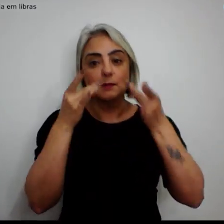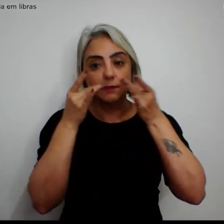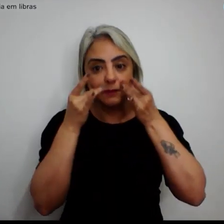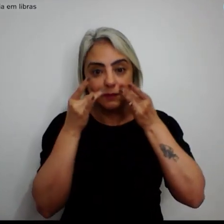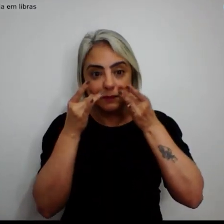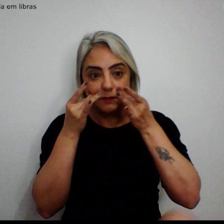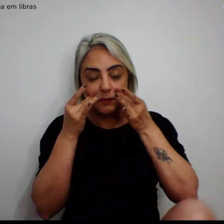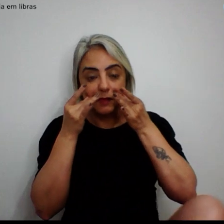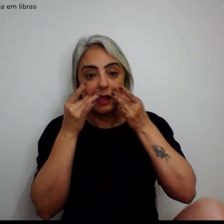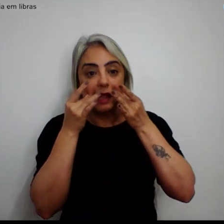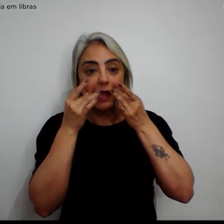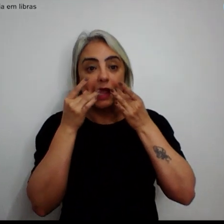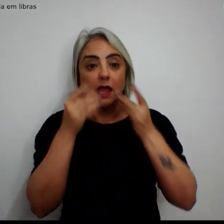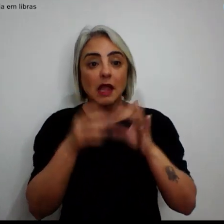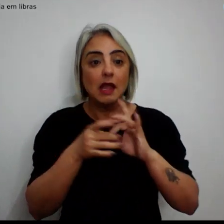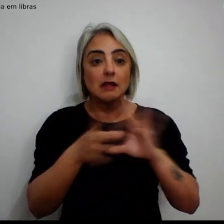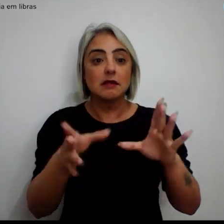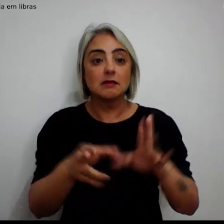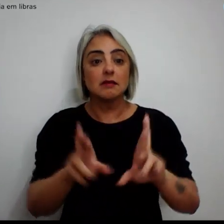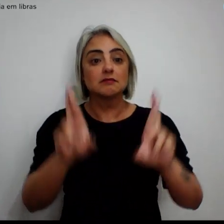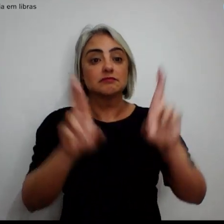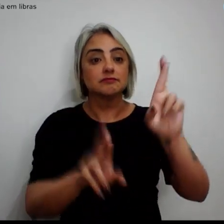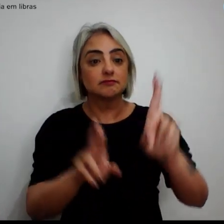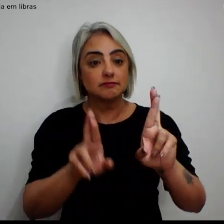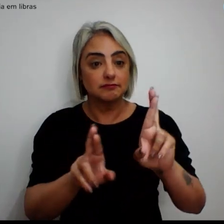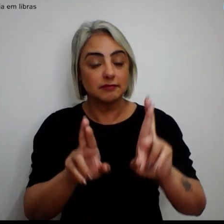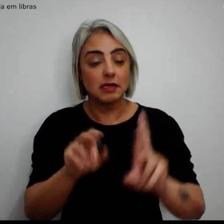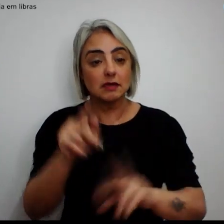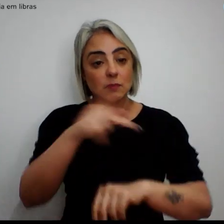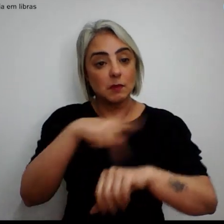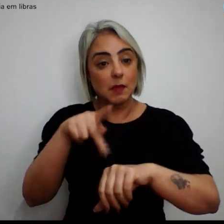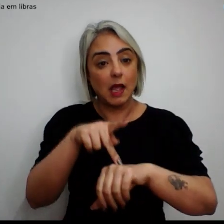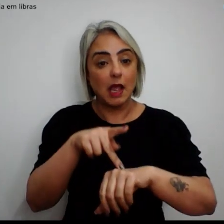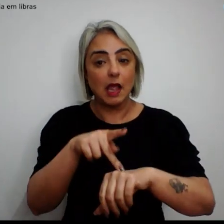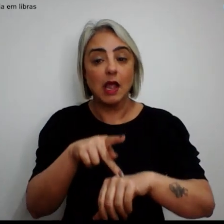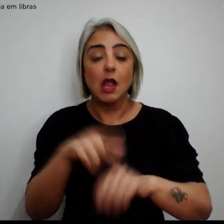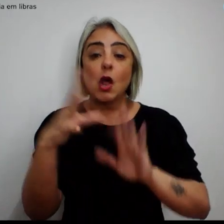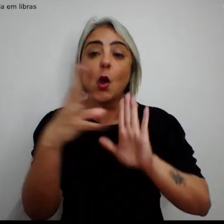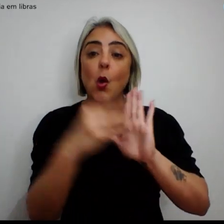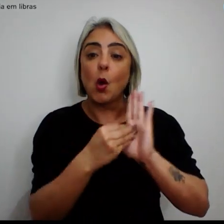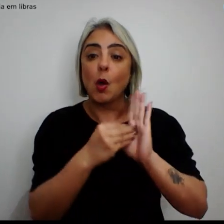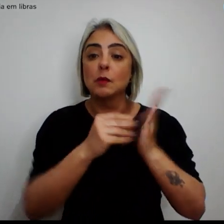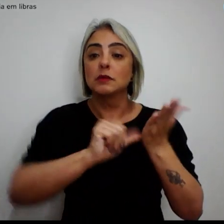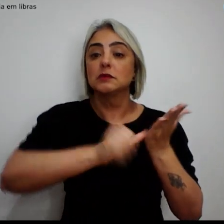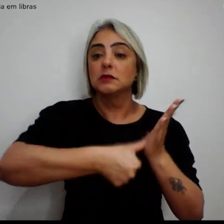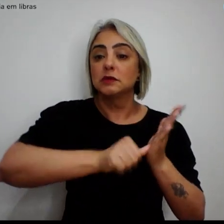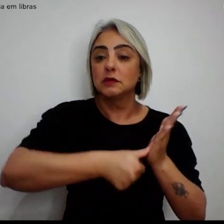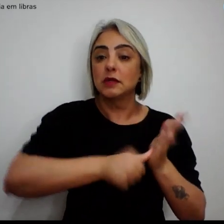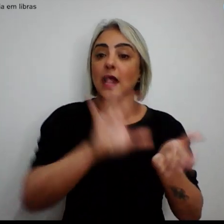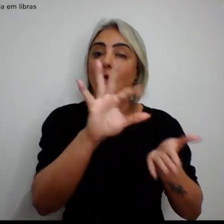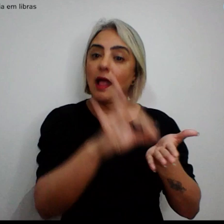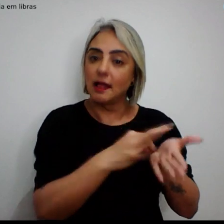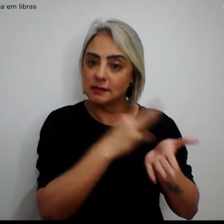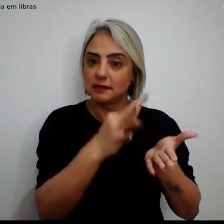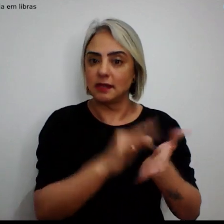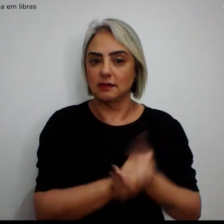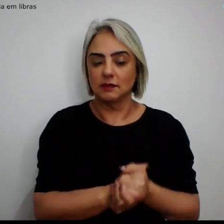emitida pela representação do país com cópia dos documentos autenticados. Se o